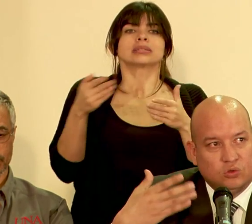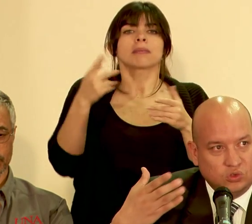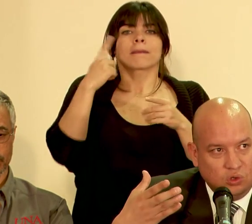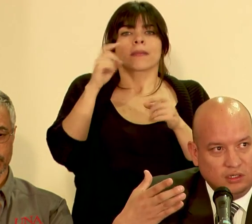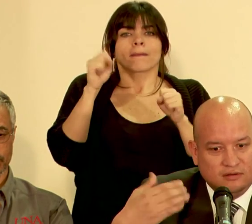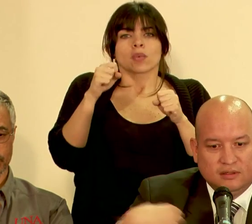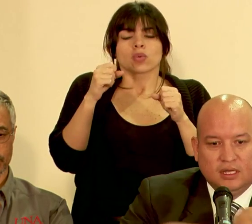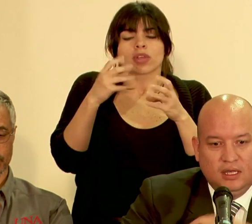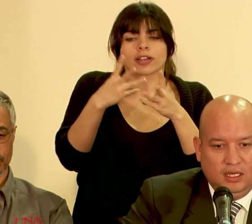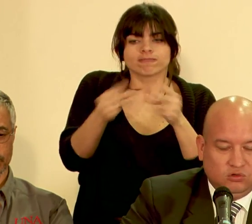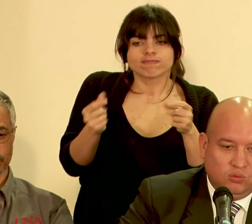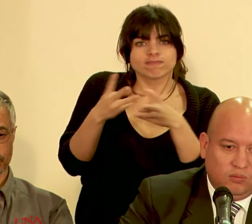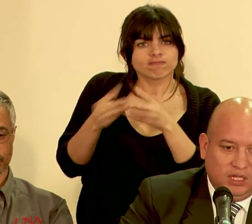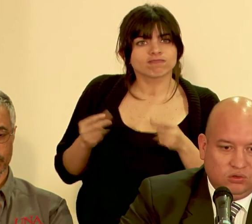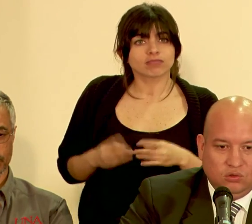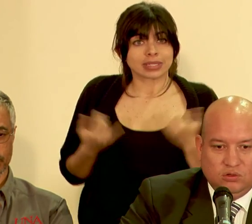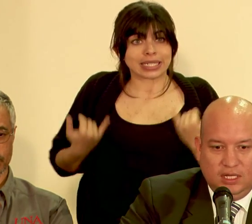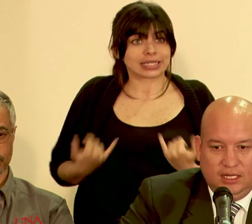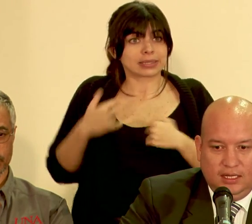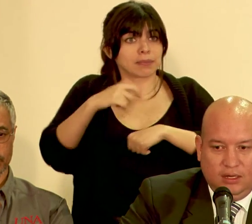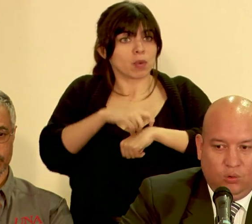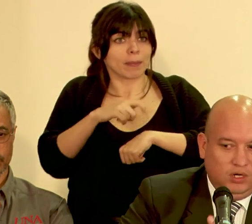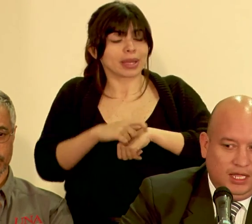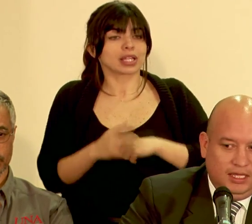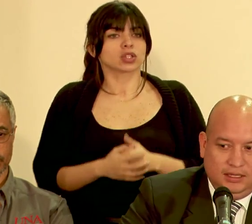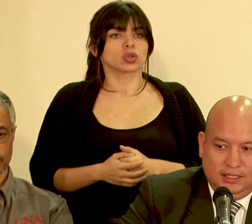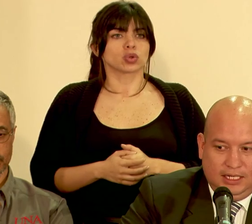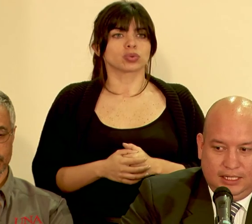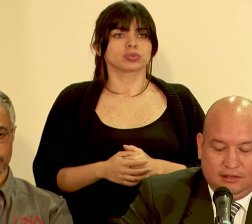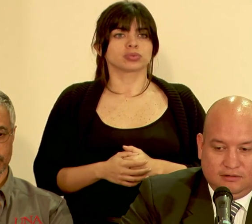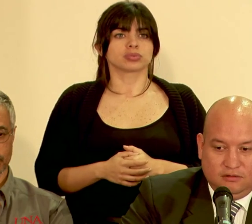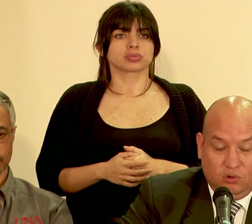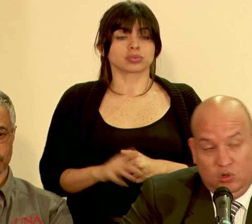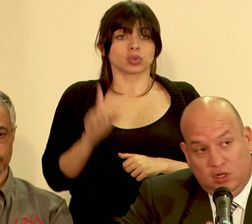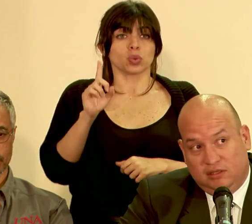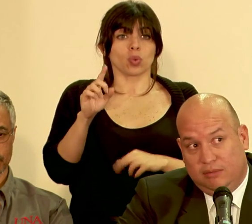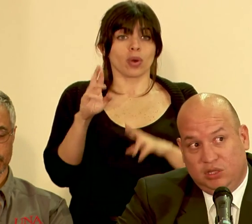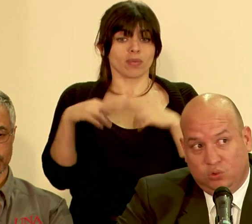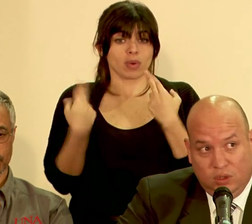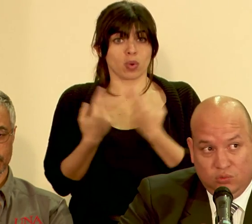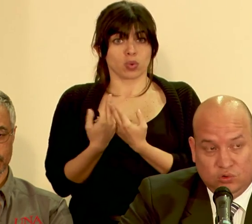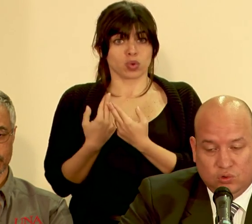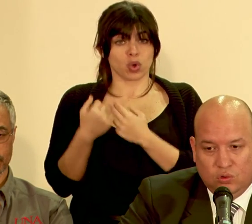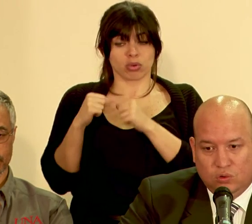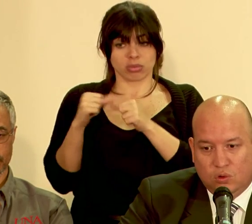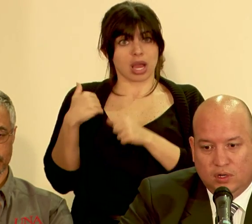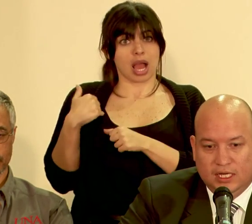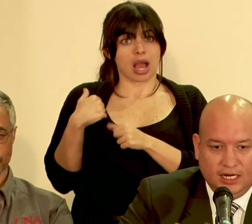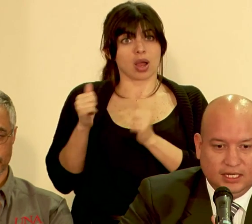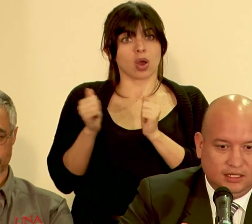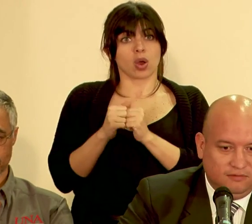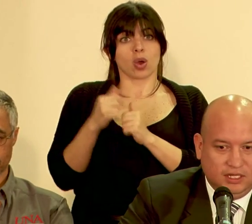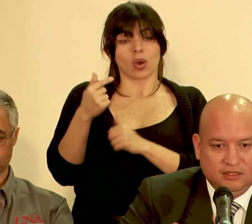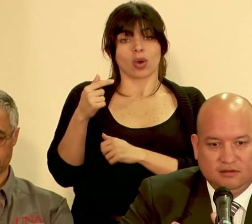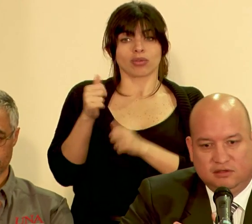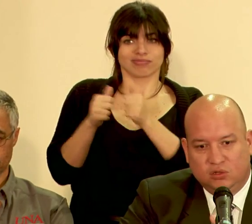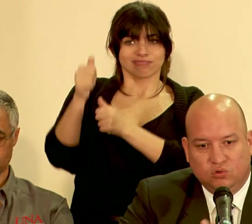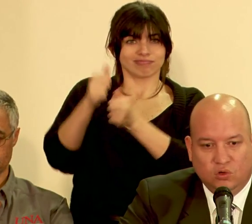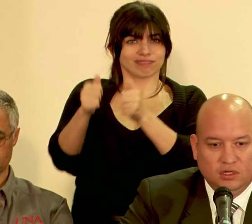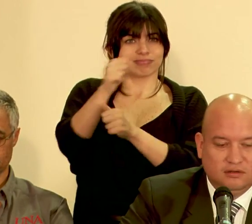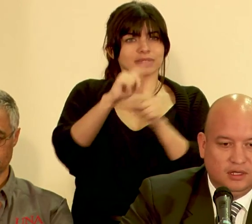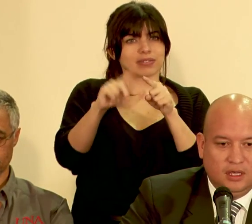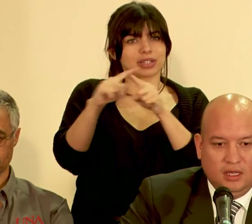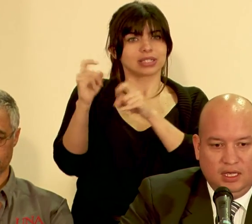dando soluciones en estos momentos una de las reuniones que mantuvimos con jerarcas de diferentes